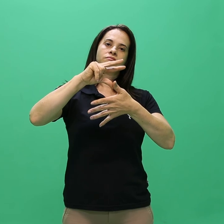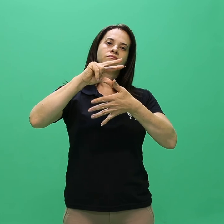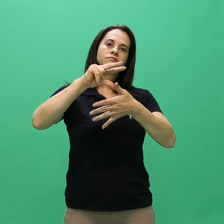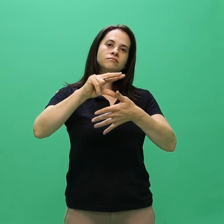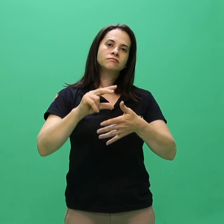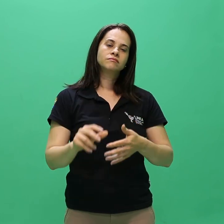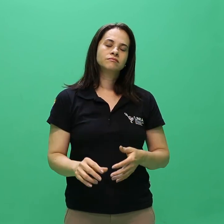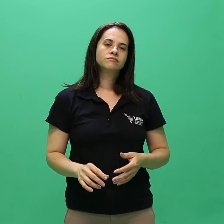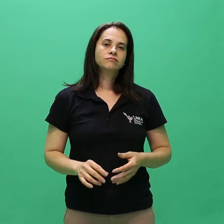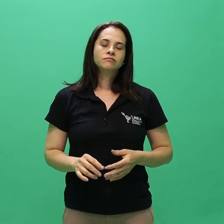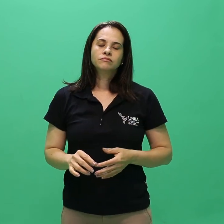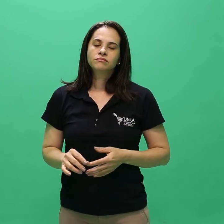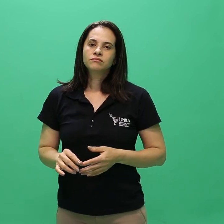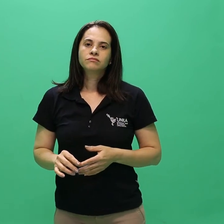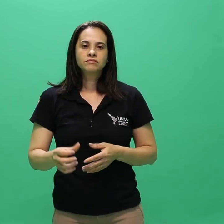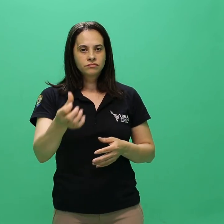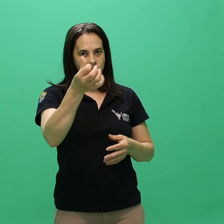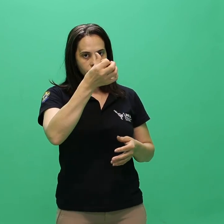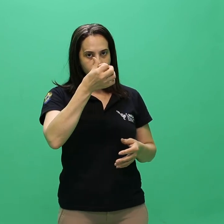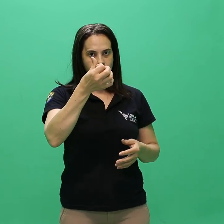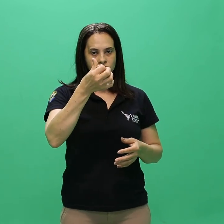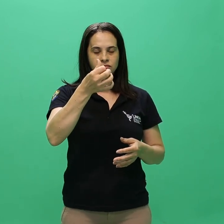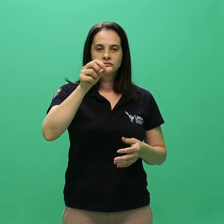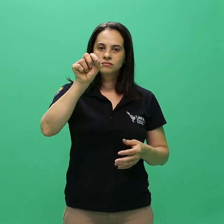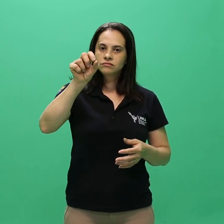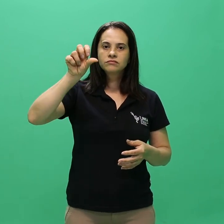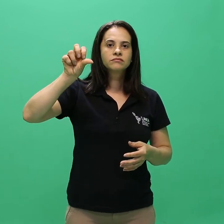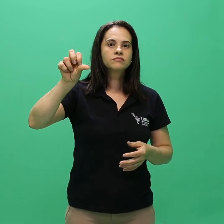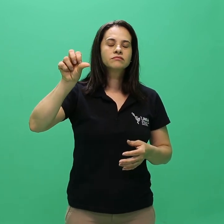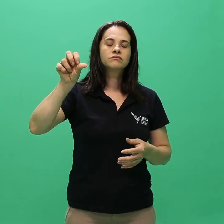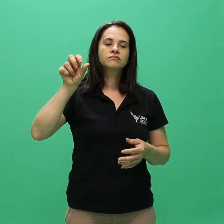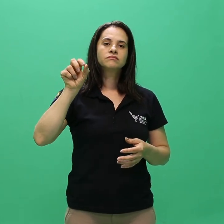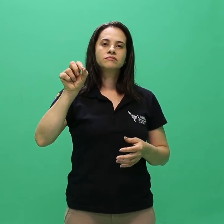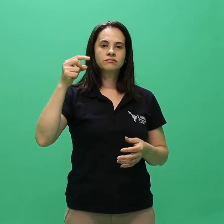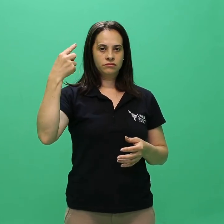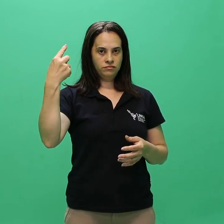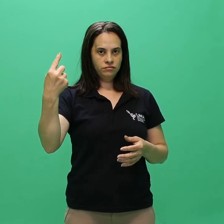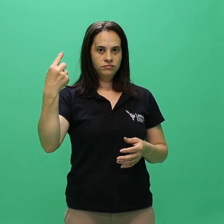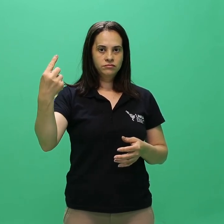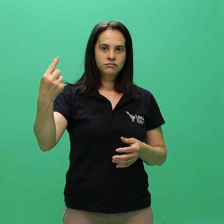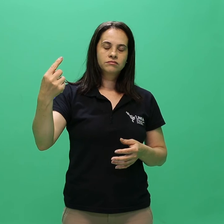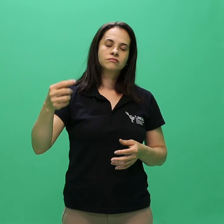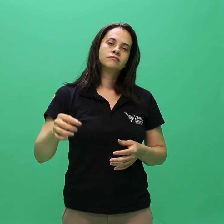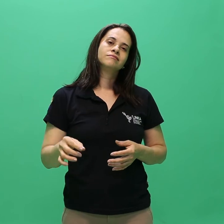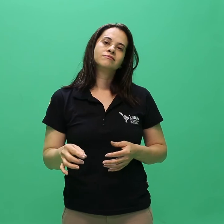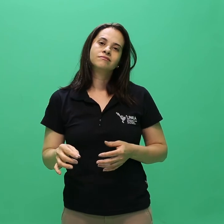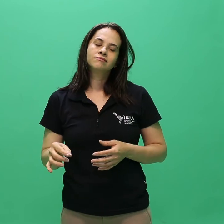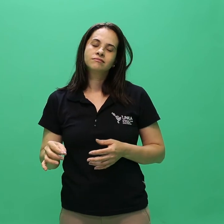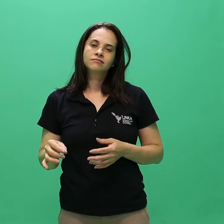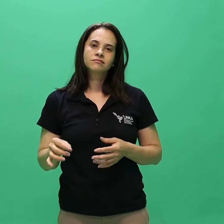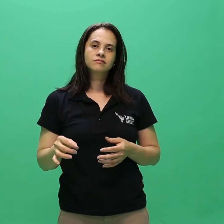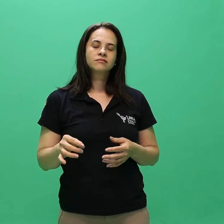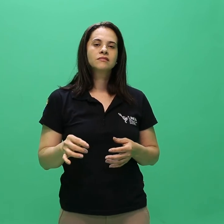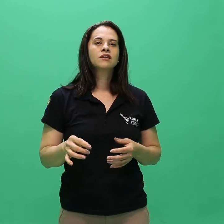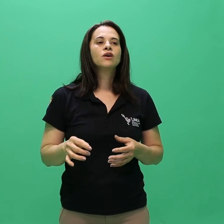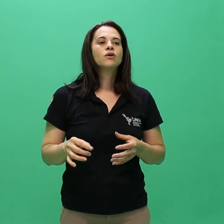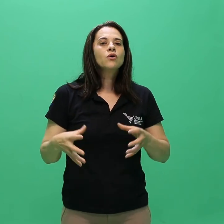comissão de avaliação do custo com base na documentação acadêmica apresentada pelo candidato